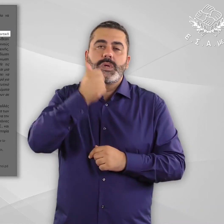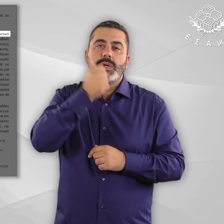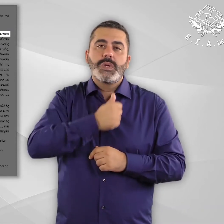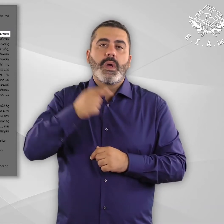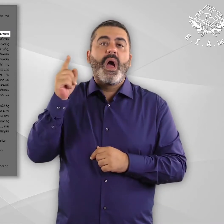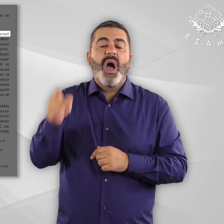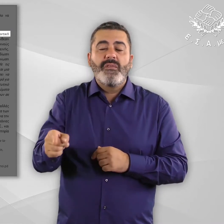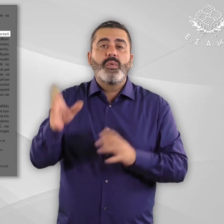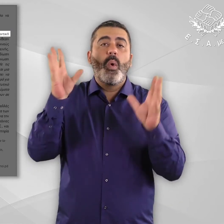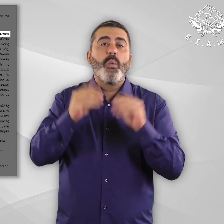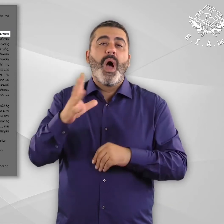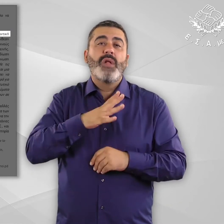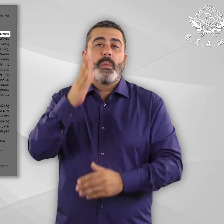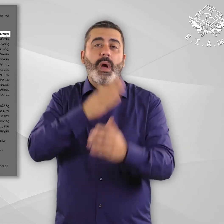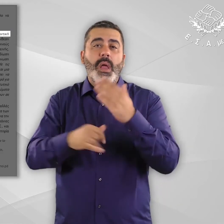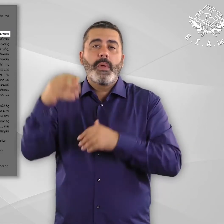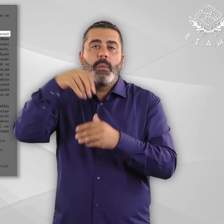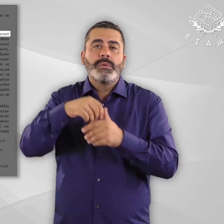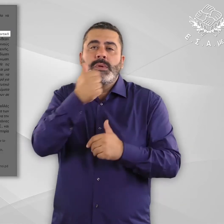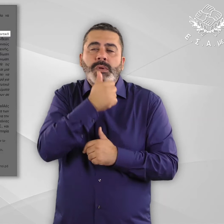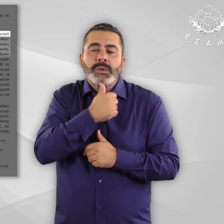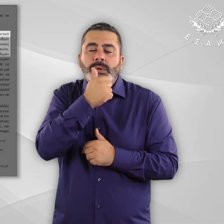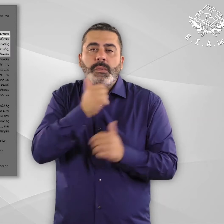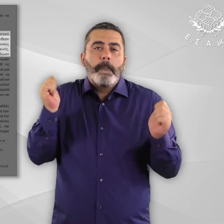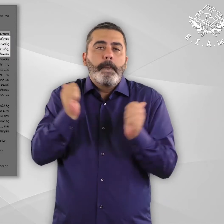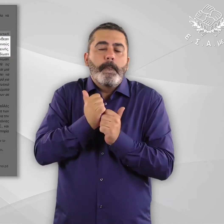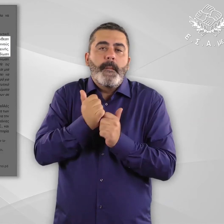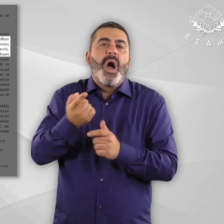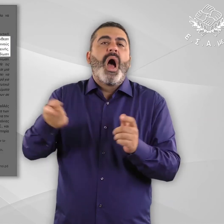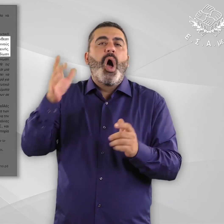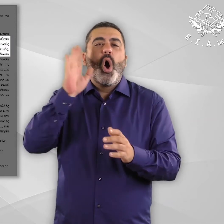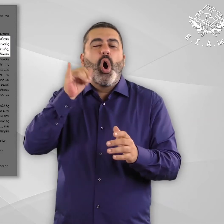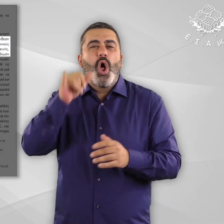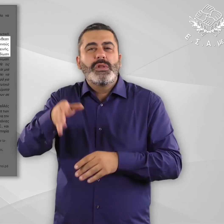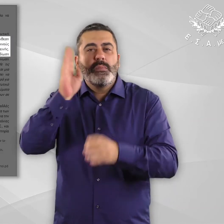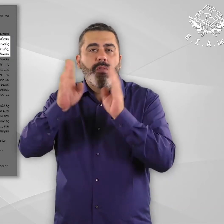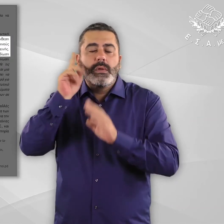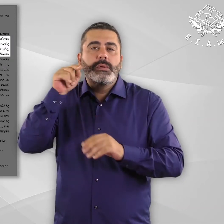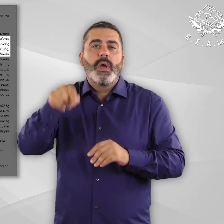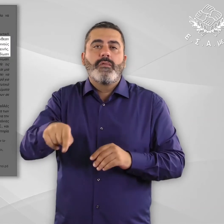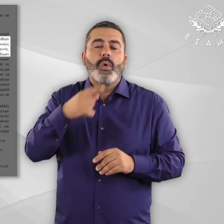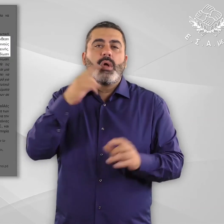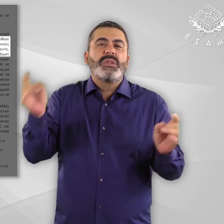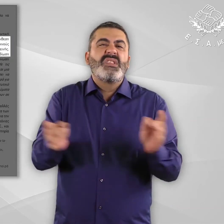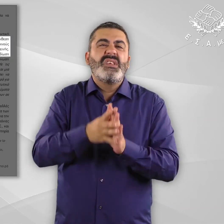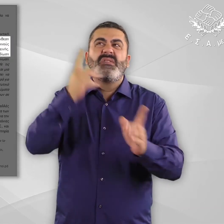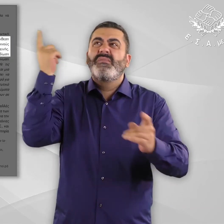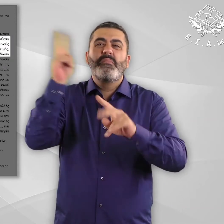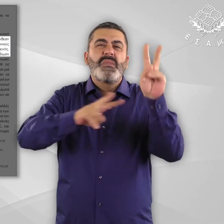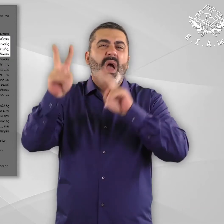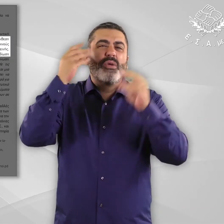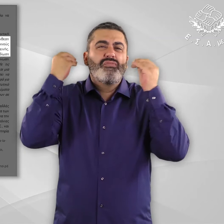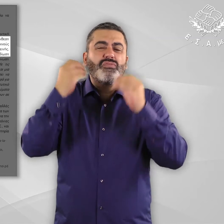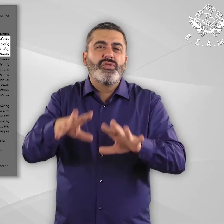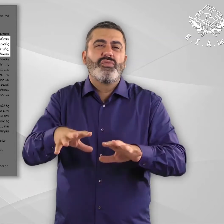ιδιαίτερα επιβαρυντική για άτομα με αναπηρία και χρόνιες παθήσεις, ειδικότερα η έκθεση σε ακραίες καιρικές συνθήκες,